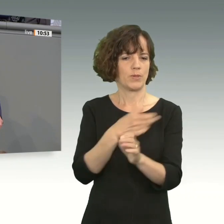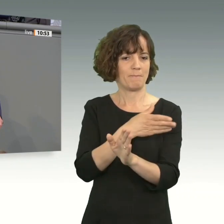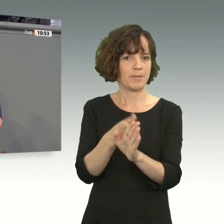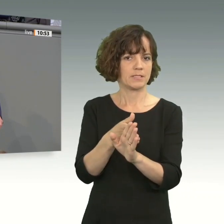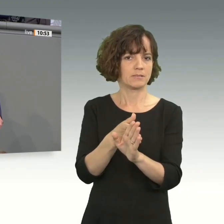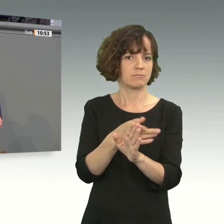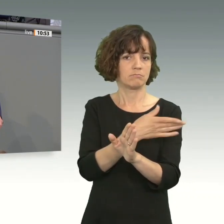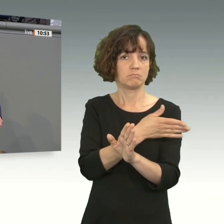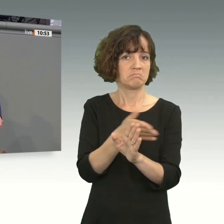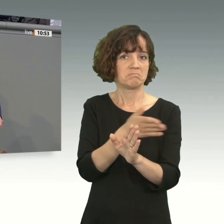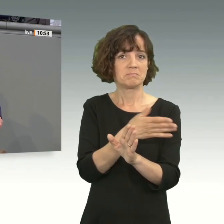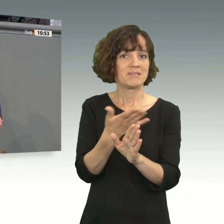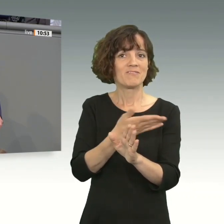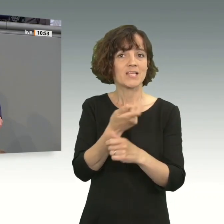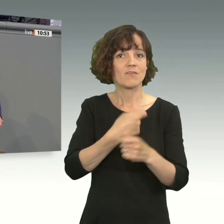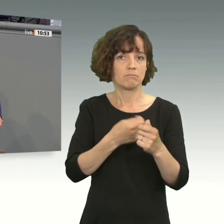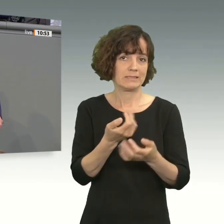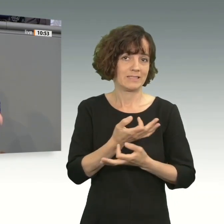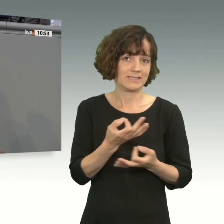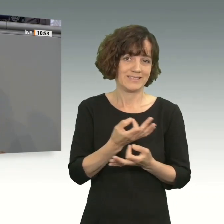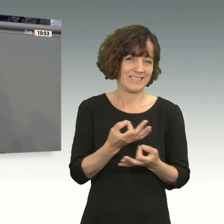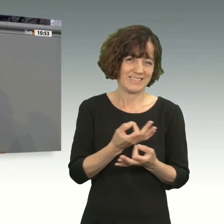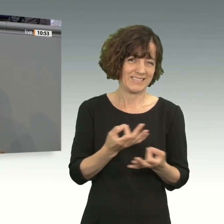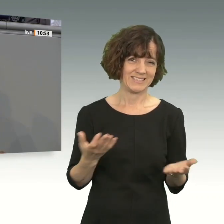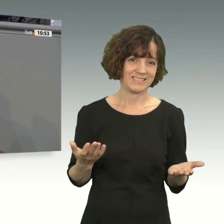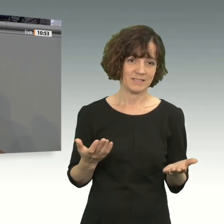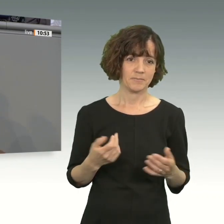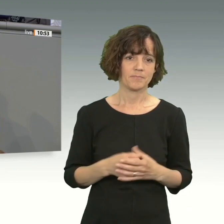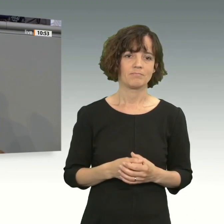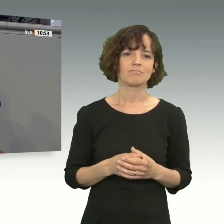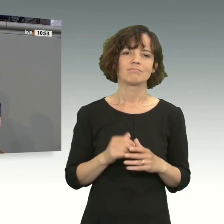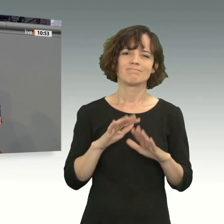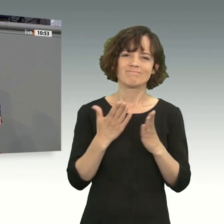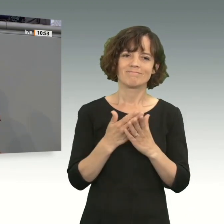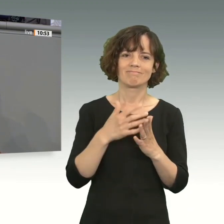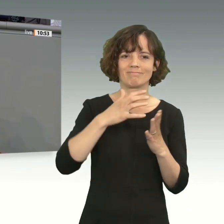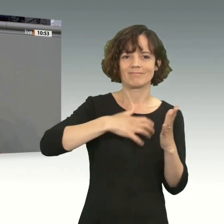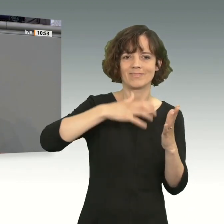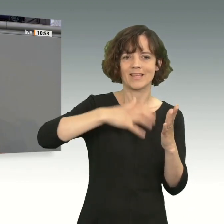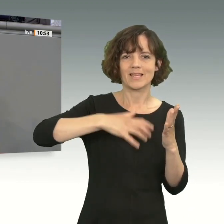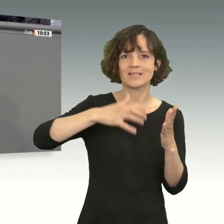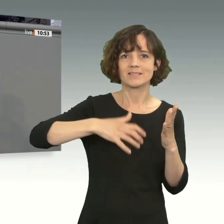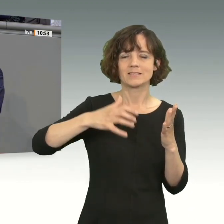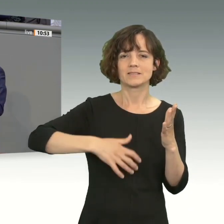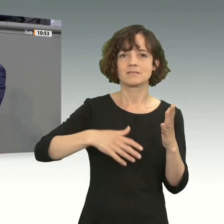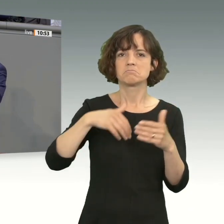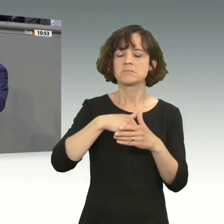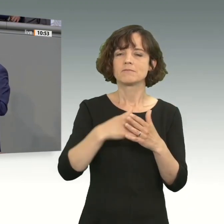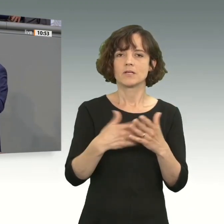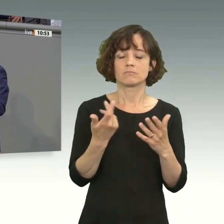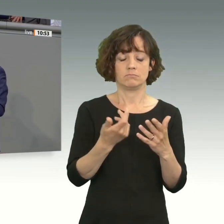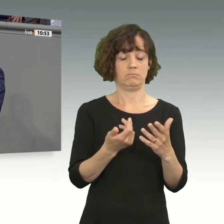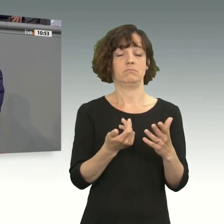Nicht ein Kapitel. Nicht ein Kapitel. Und die ganzen Texte strutzen nur von